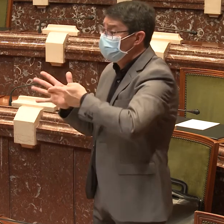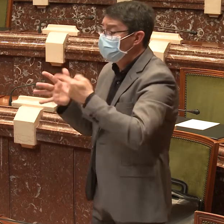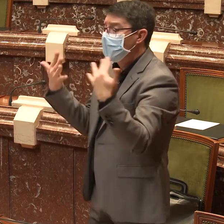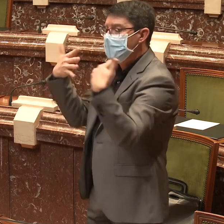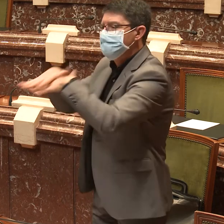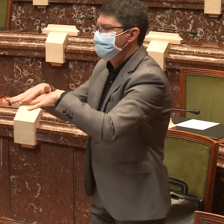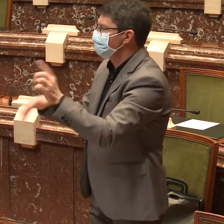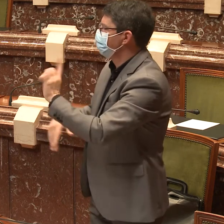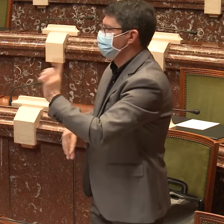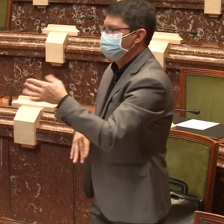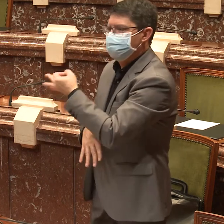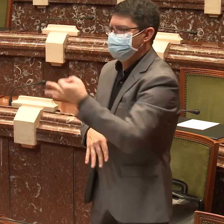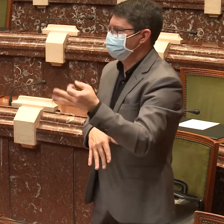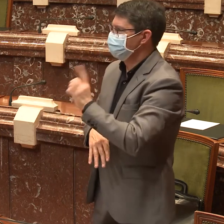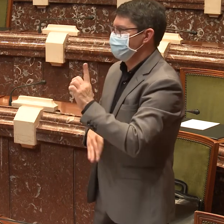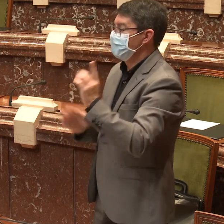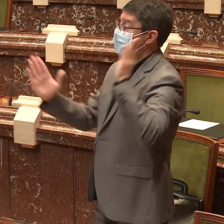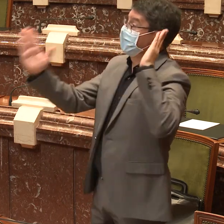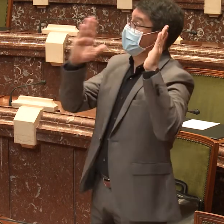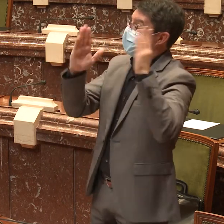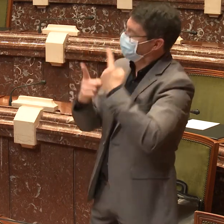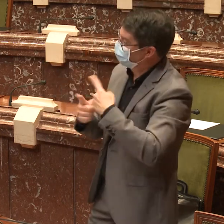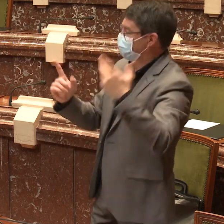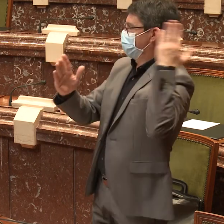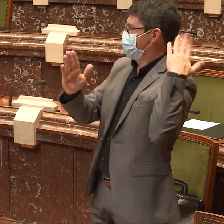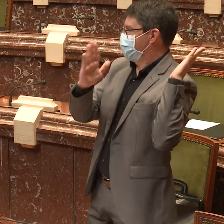problemas de expresión y comprensión de textos escritos.